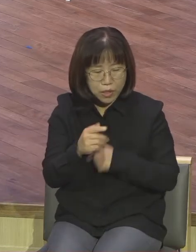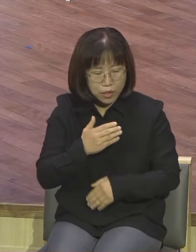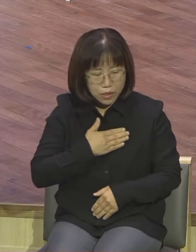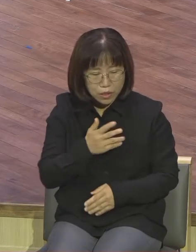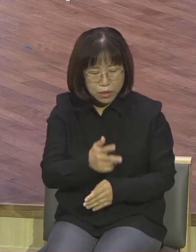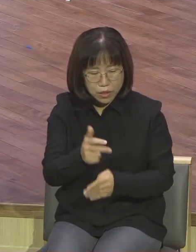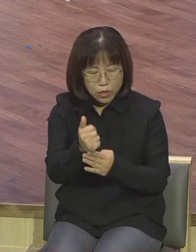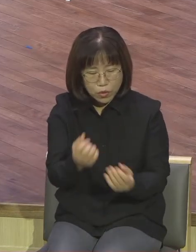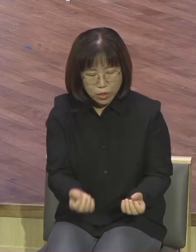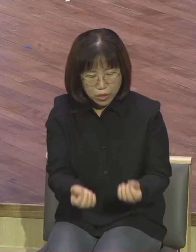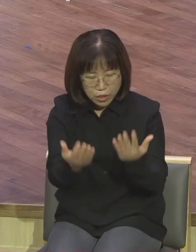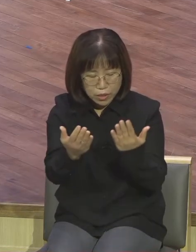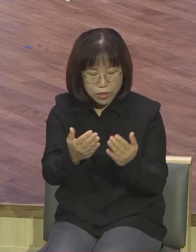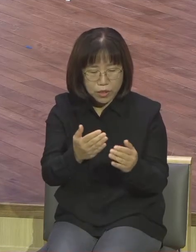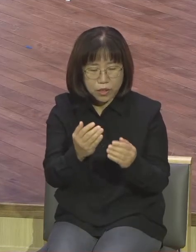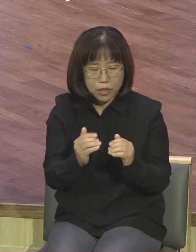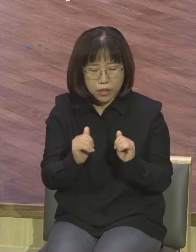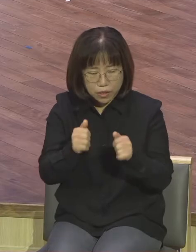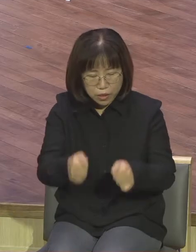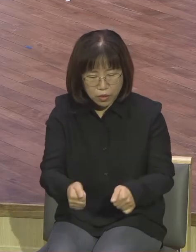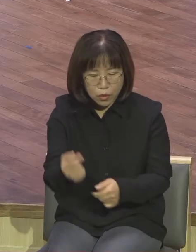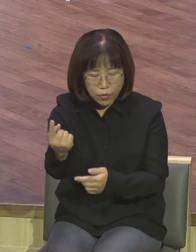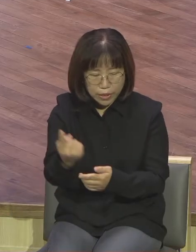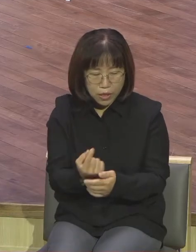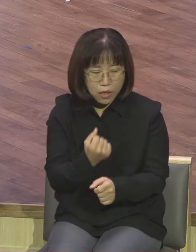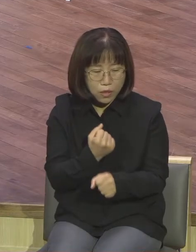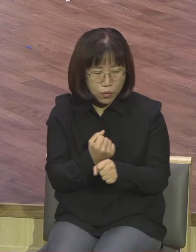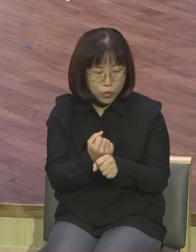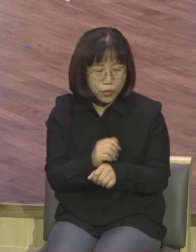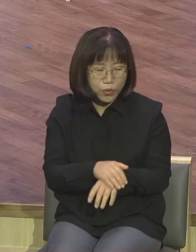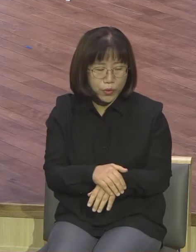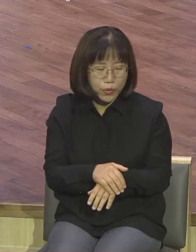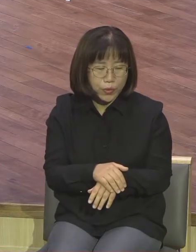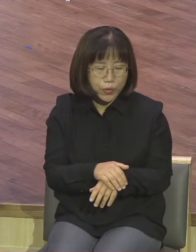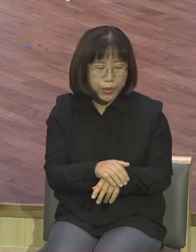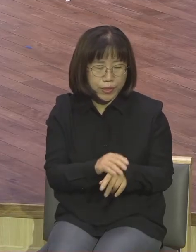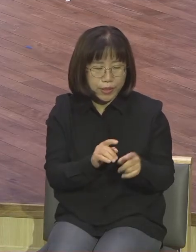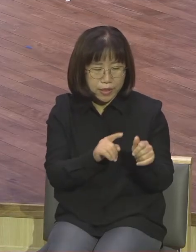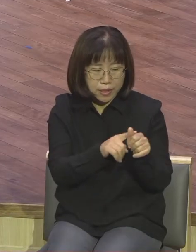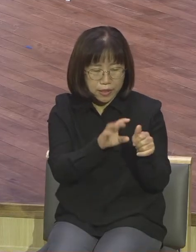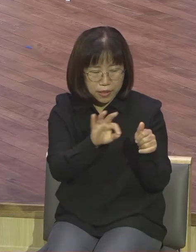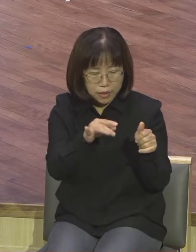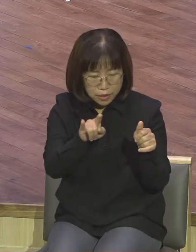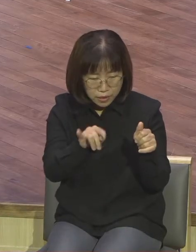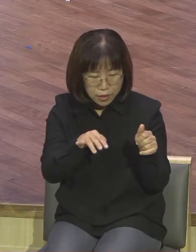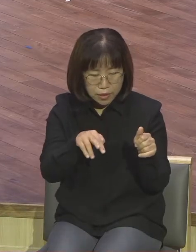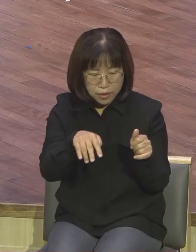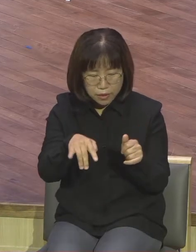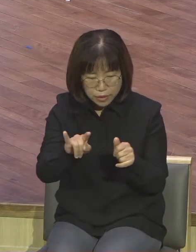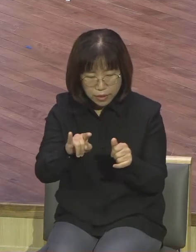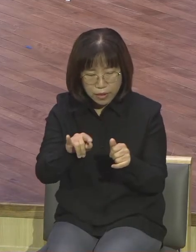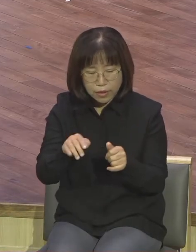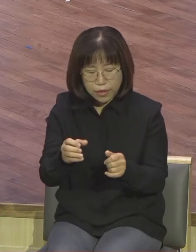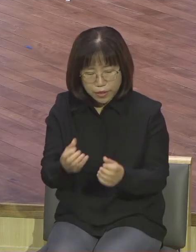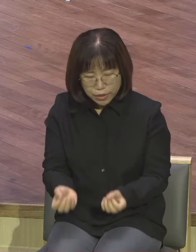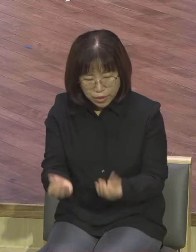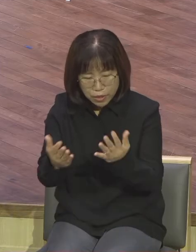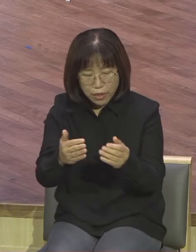내가 여하께 제사를 드리러 왔다 하고 이세를 제사에 청하라 내가 내게 행할 일을